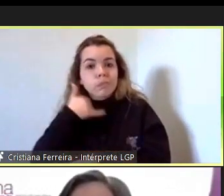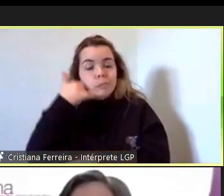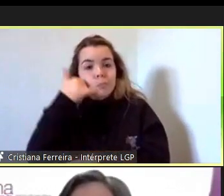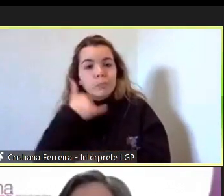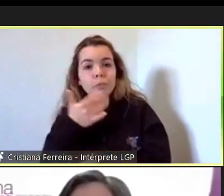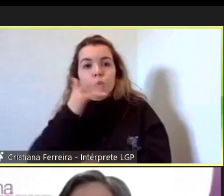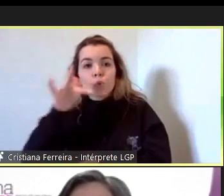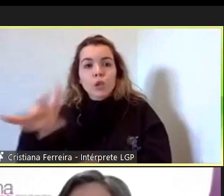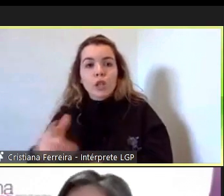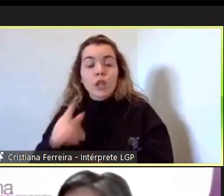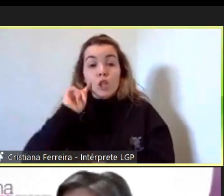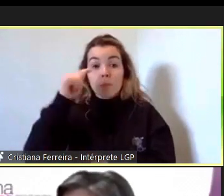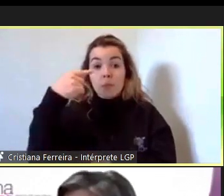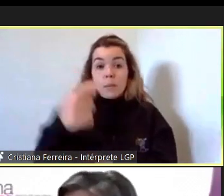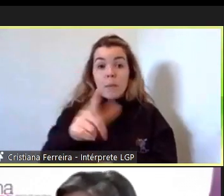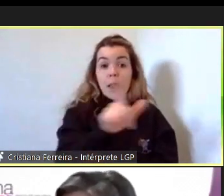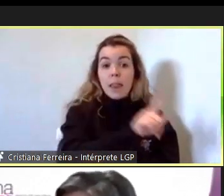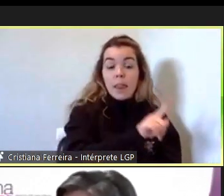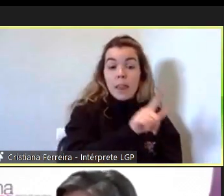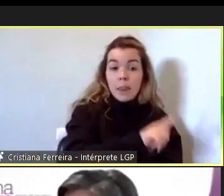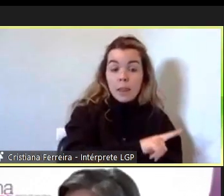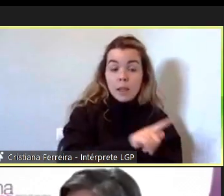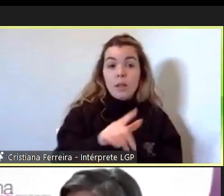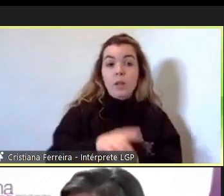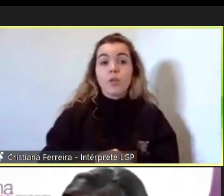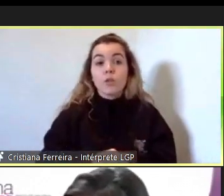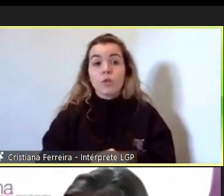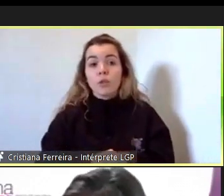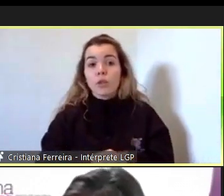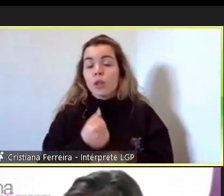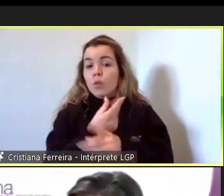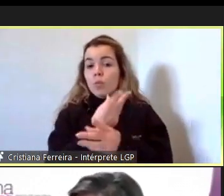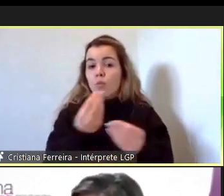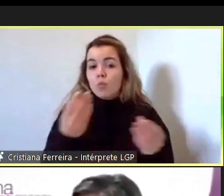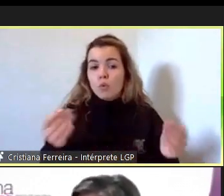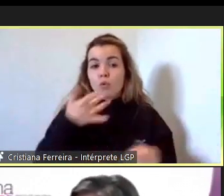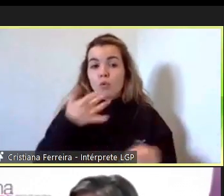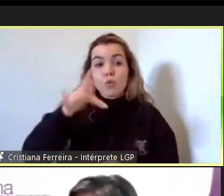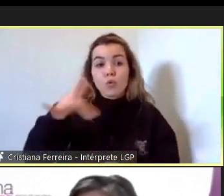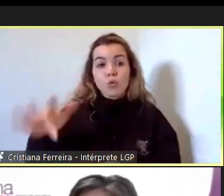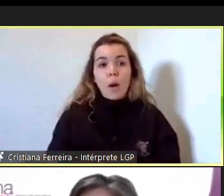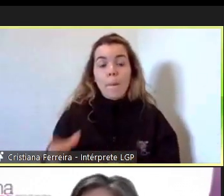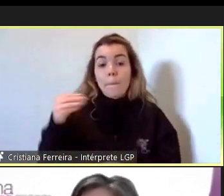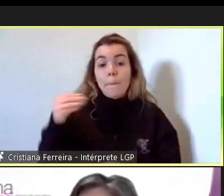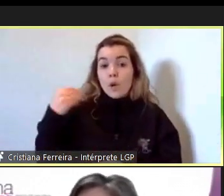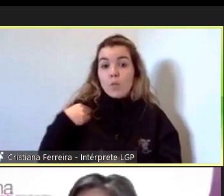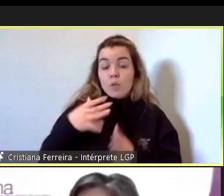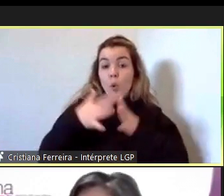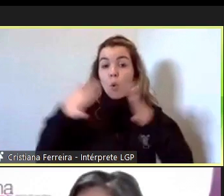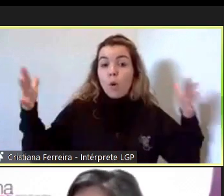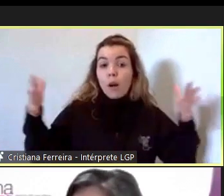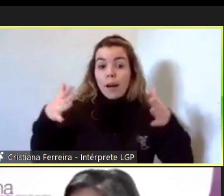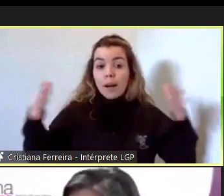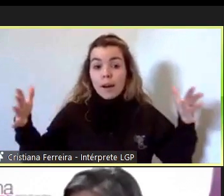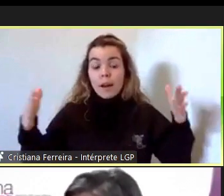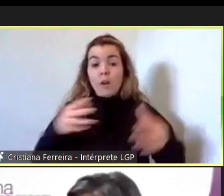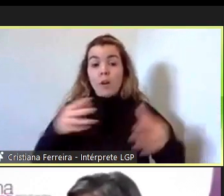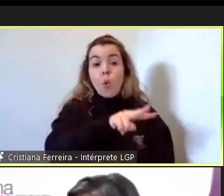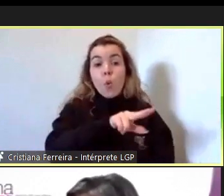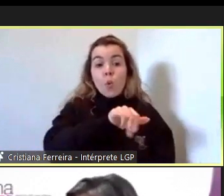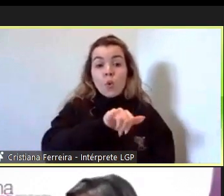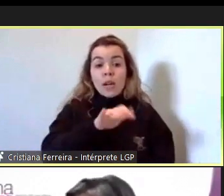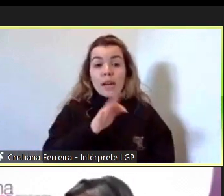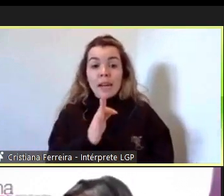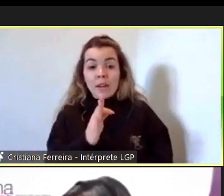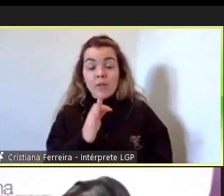Alentejo paquistaneses indianos do Bangladesh com uma grande preocupação por causa da questão da obtenção do NIF e